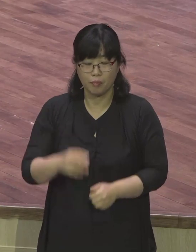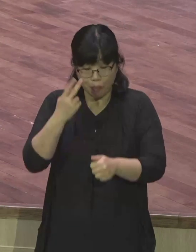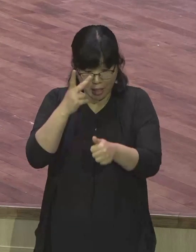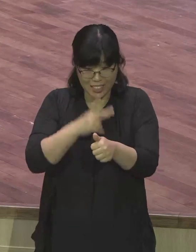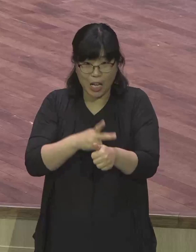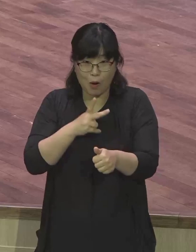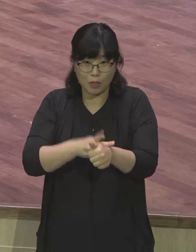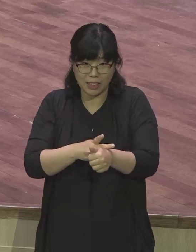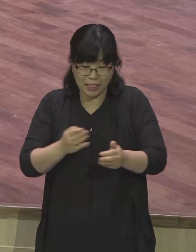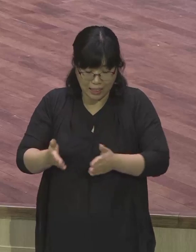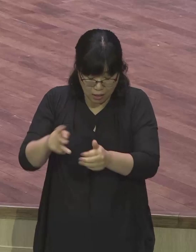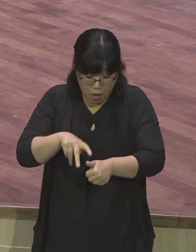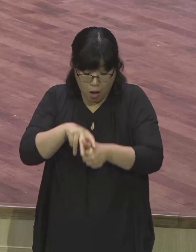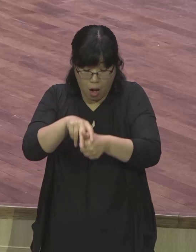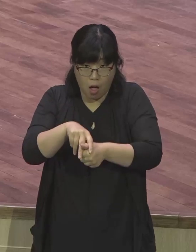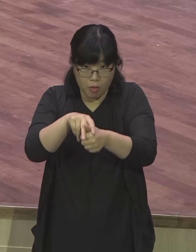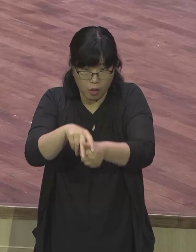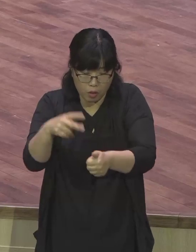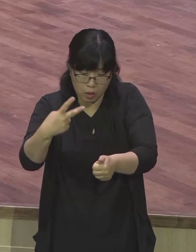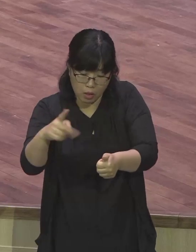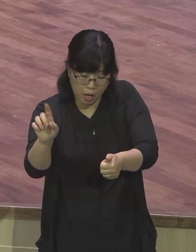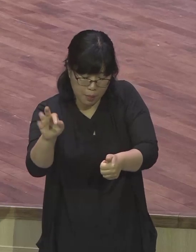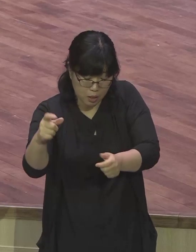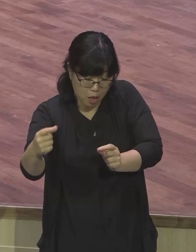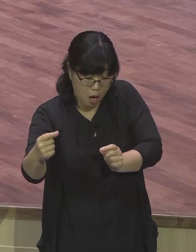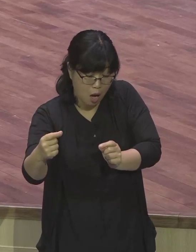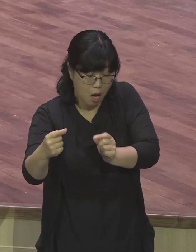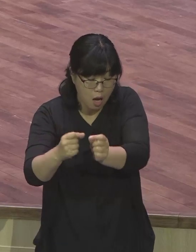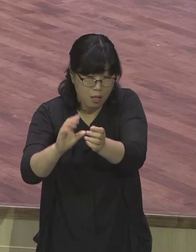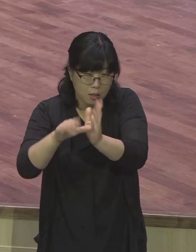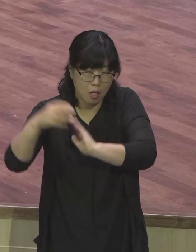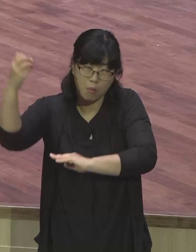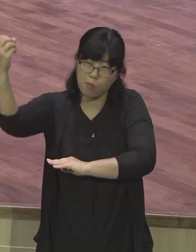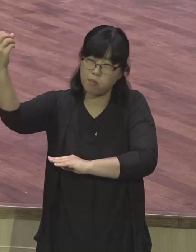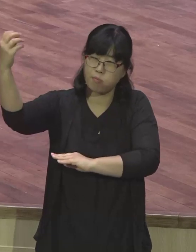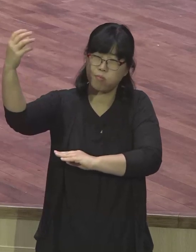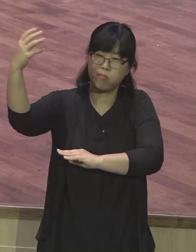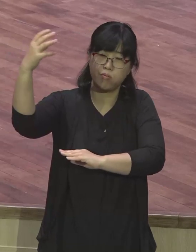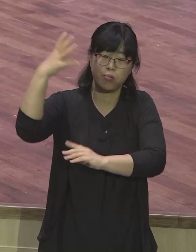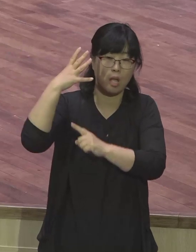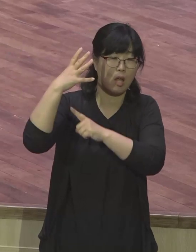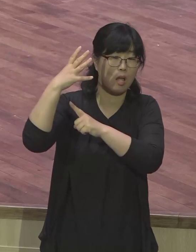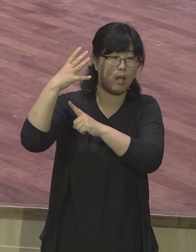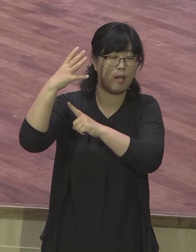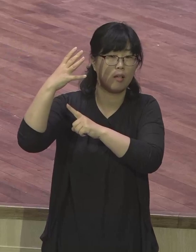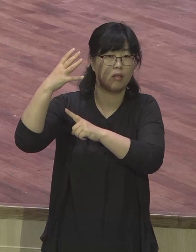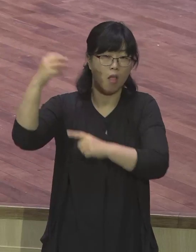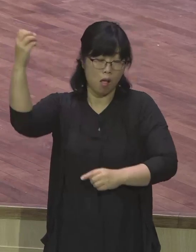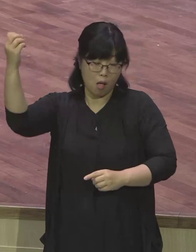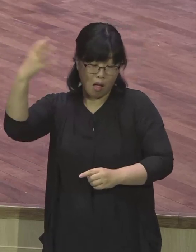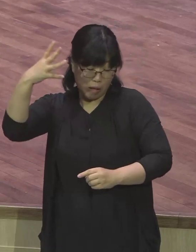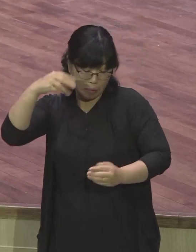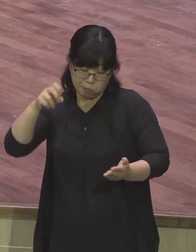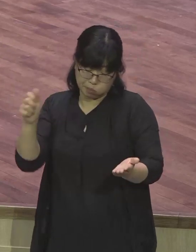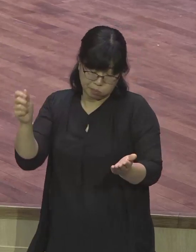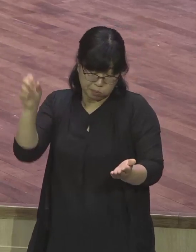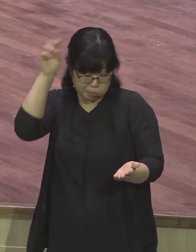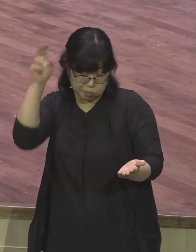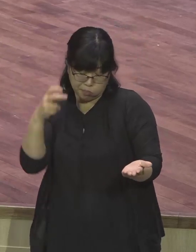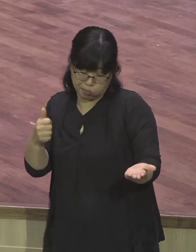담회색에 가까이 이르더니 호련이 하늘로부터 빛이 그를 두루 비추는지라 땅에 엎드려 들음에 소리가 있어 이르시되